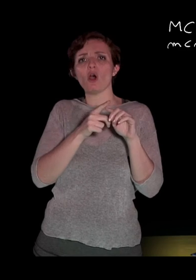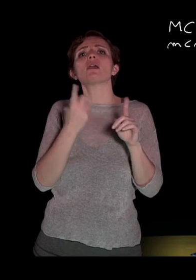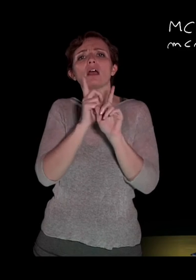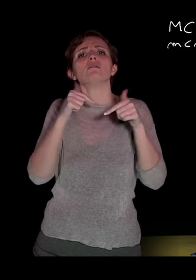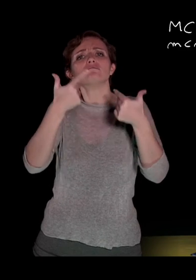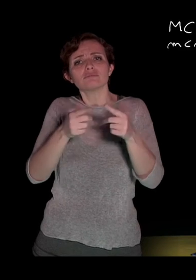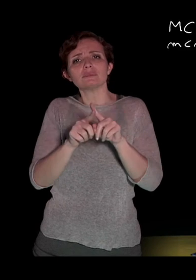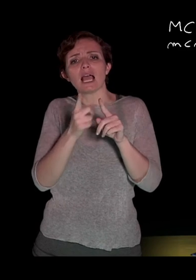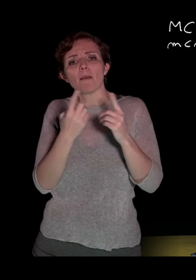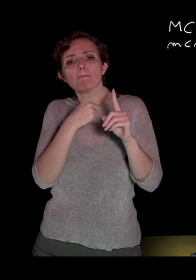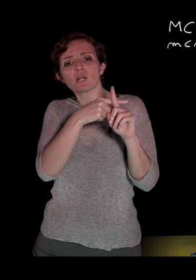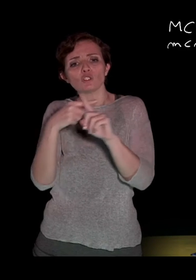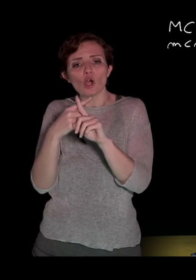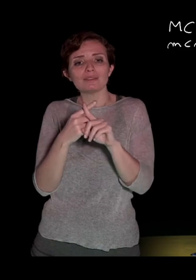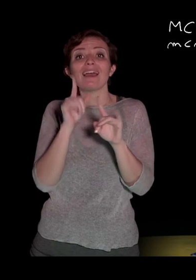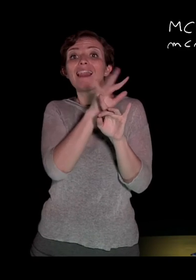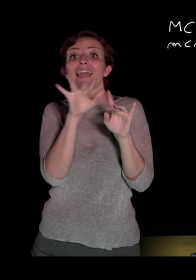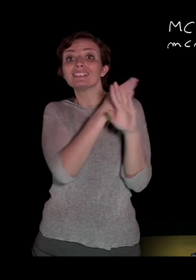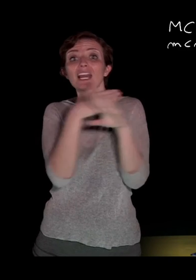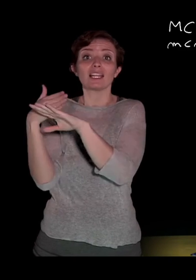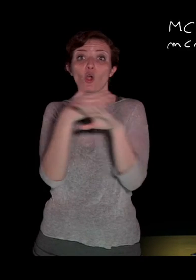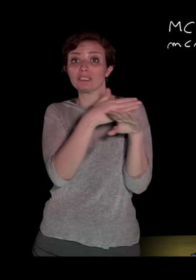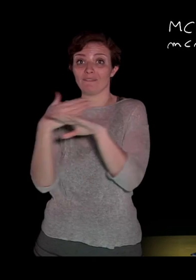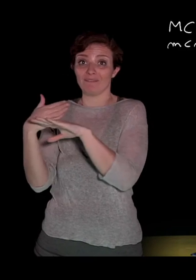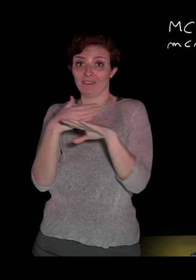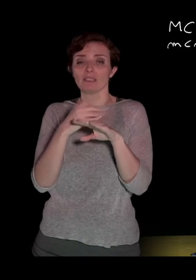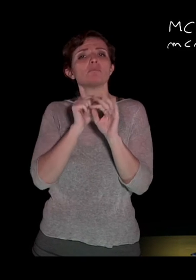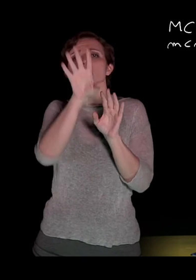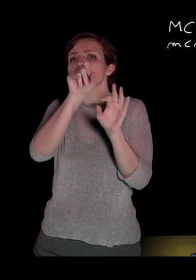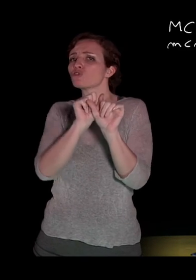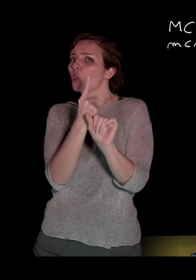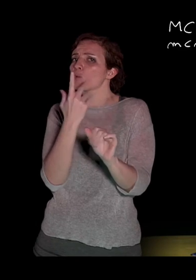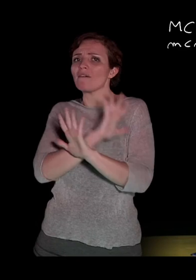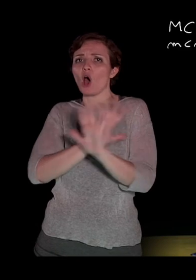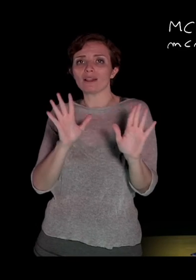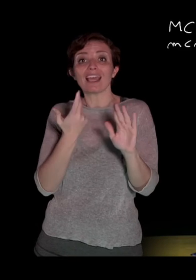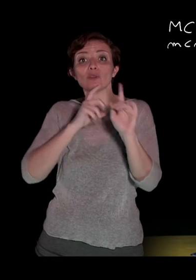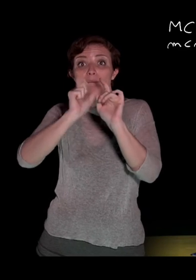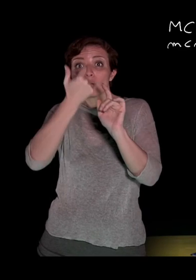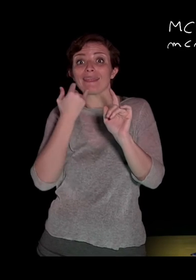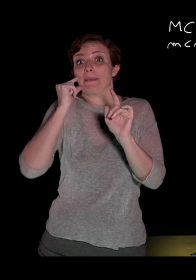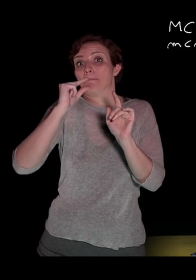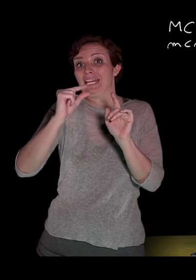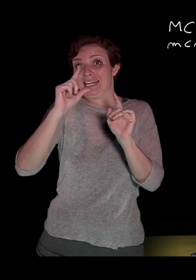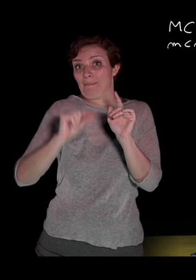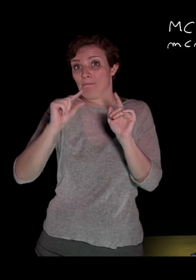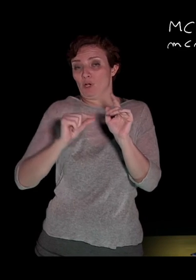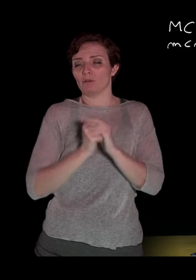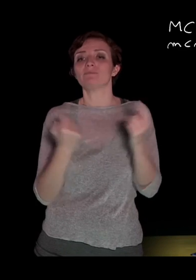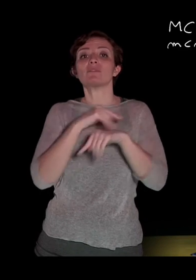di esclusivamente lettere comuni a tutti i monomi prese una sola volta con il minimo esponente. Per quanto riguarda il minimo comune